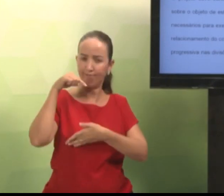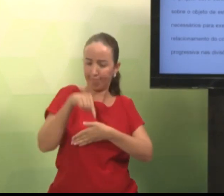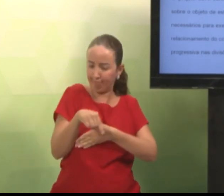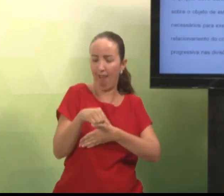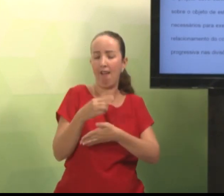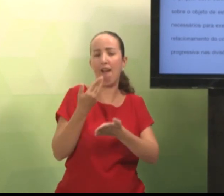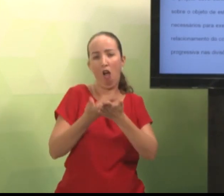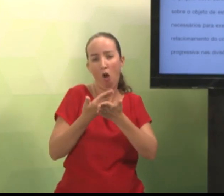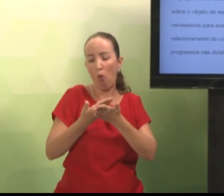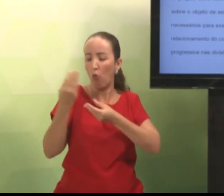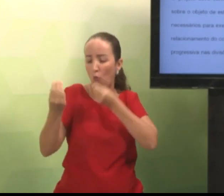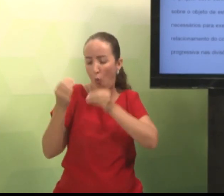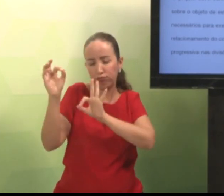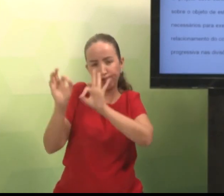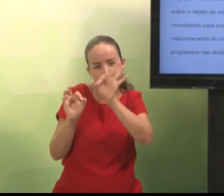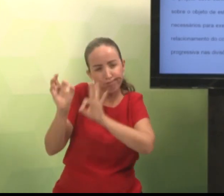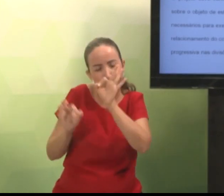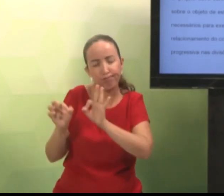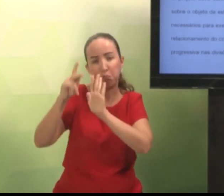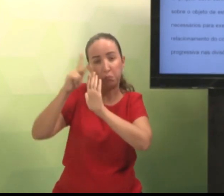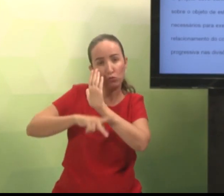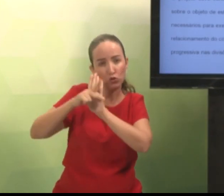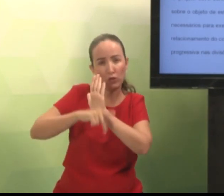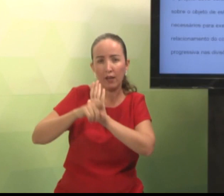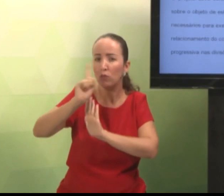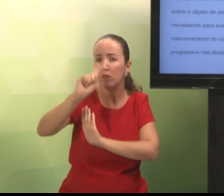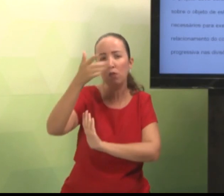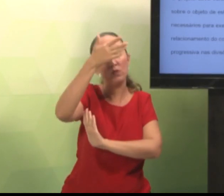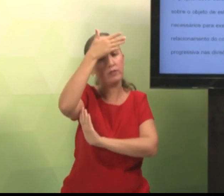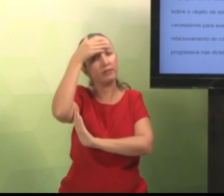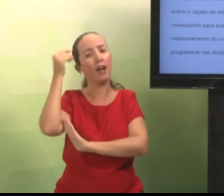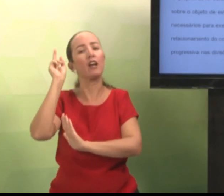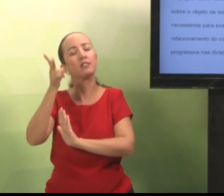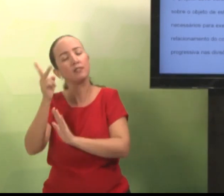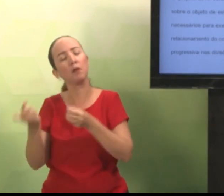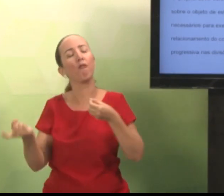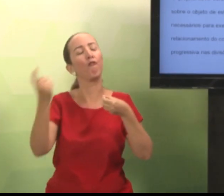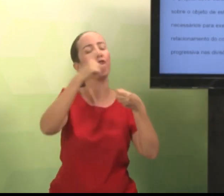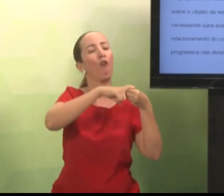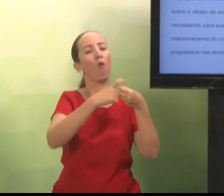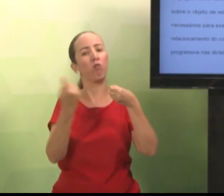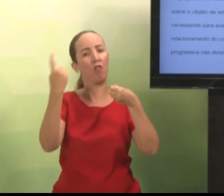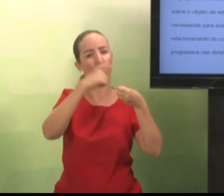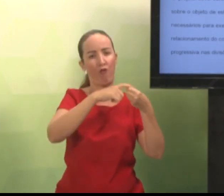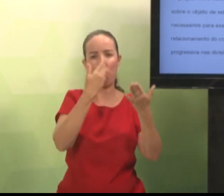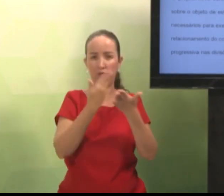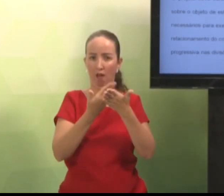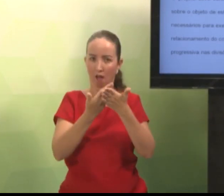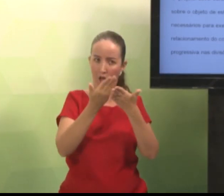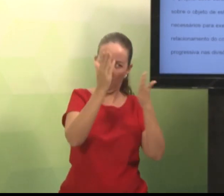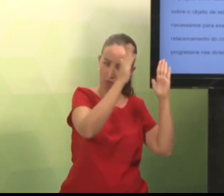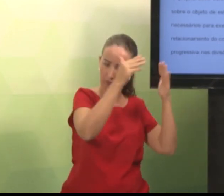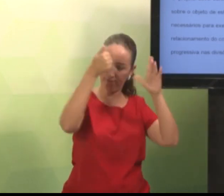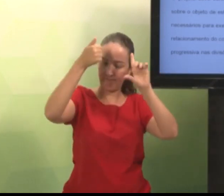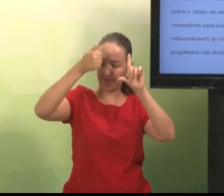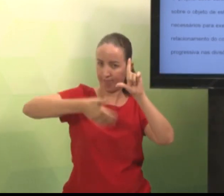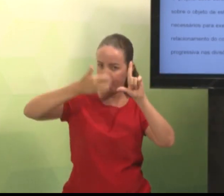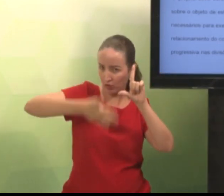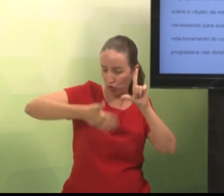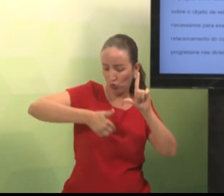Anteriormente, nós tivemos já algumas aulas sobre o projeto de pesquisa. Não se esqueçam, podem voltar quantas vezes forem